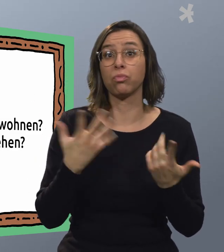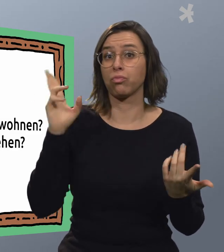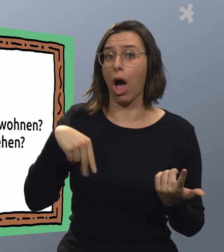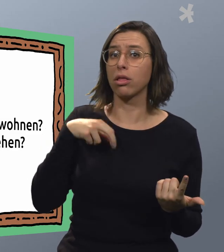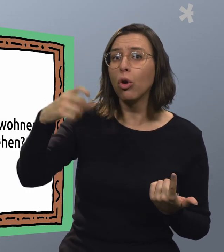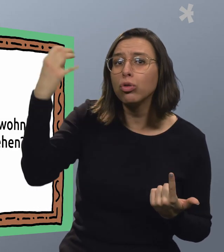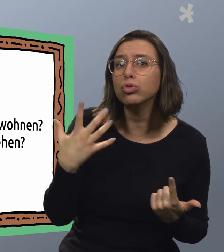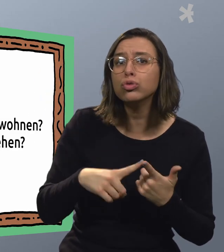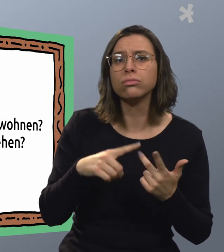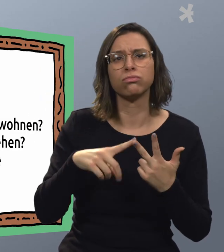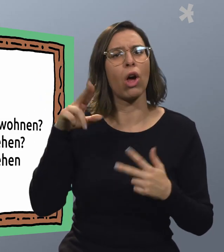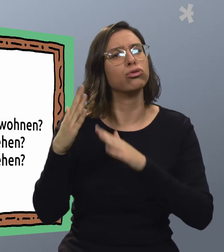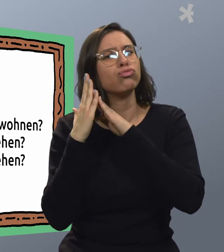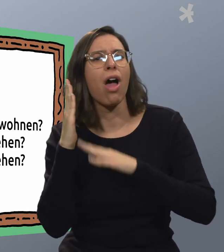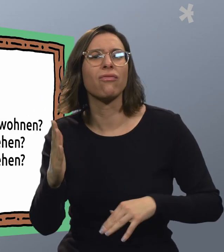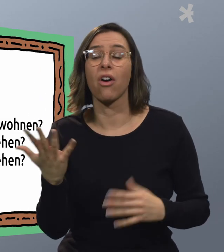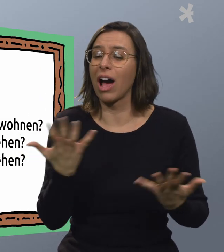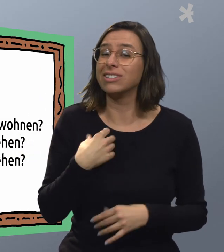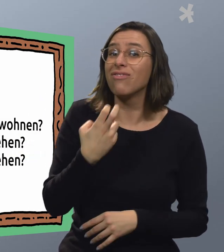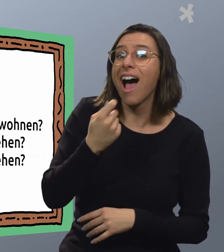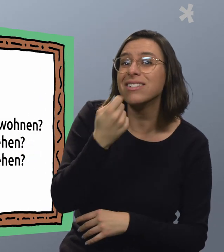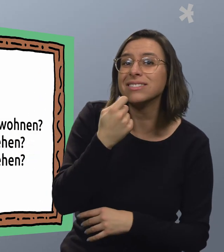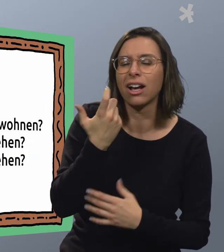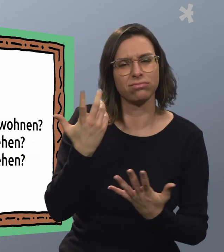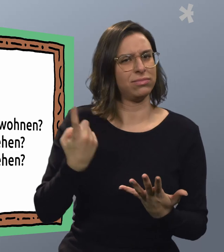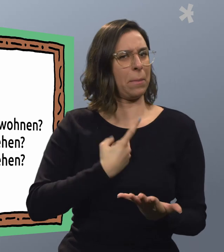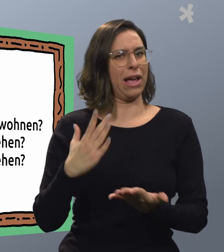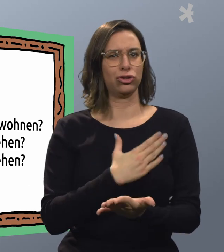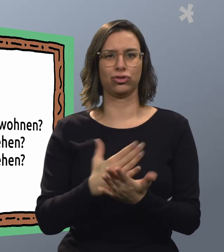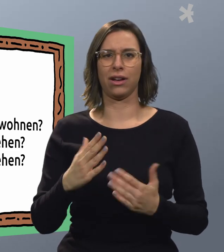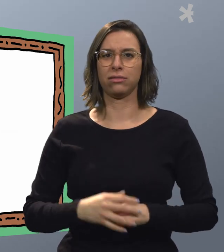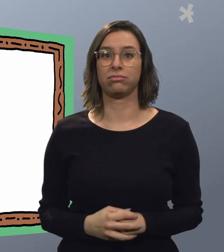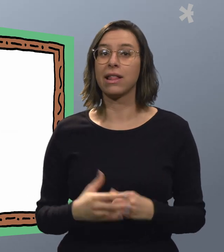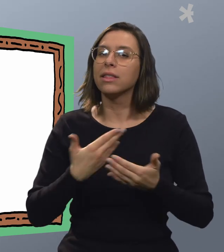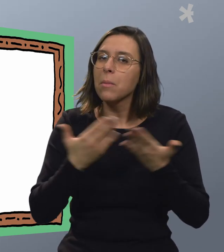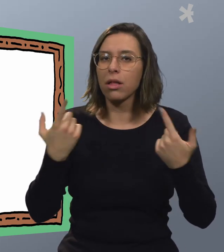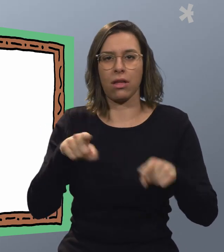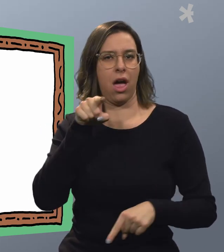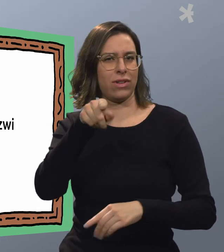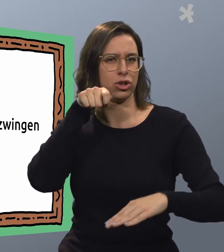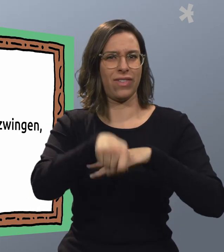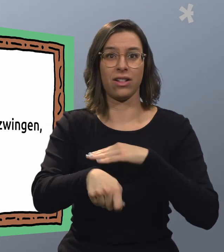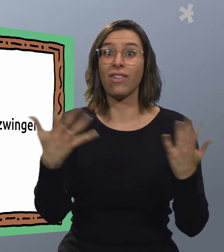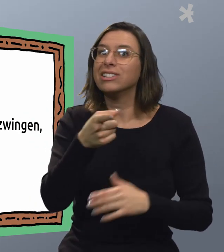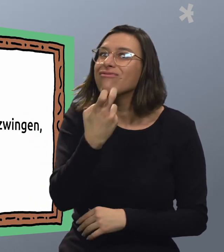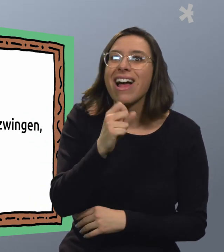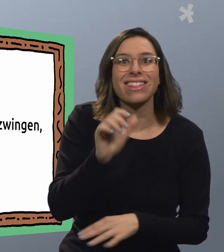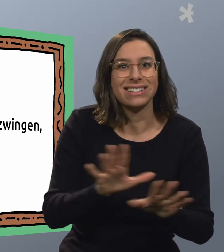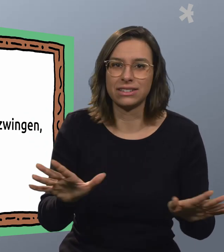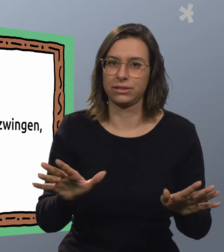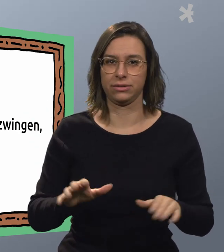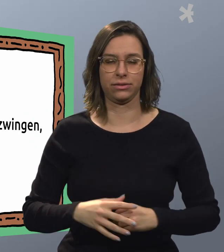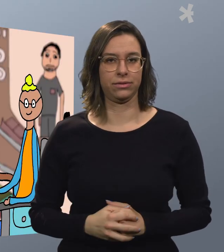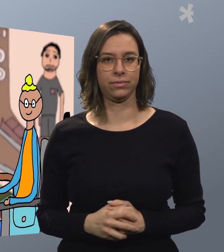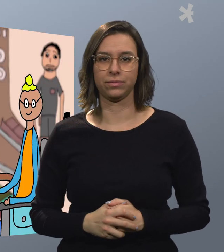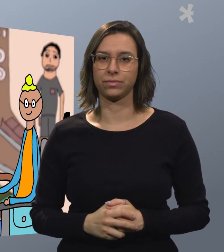Wann will ich duschen gehen? Wann will ich schlafen gehen? Was will ich essen? Niemand darf dich zu etwas zwingen, das du nicht